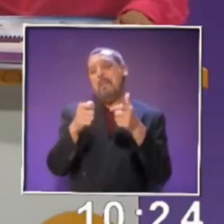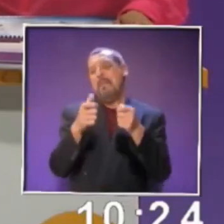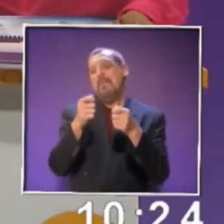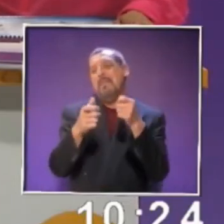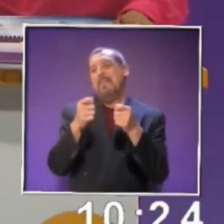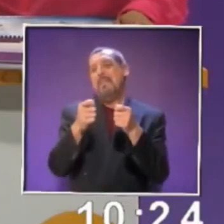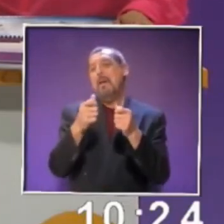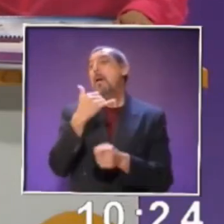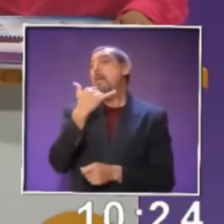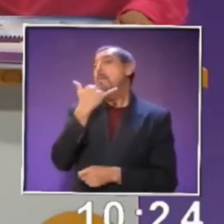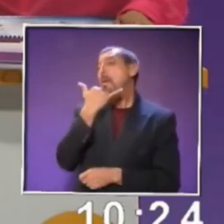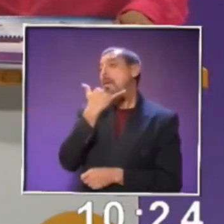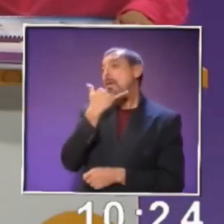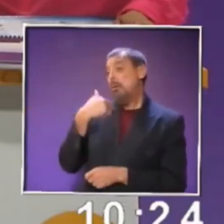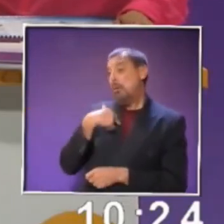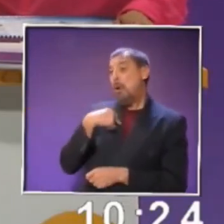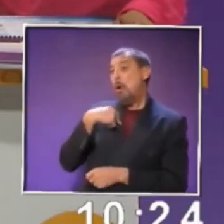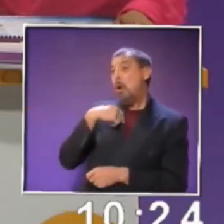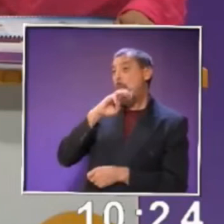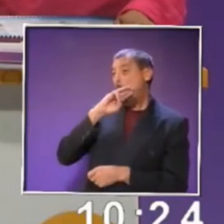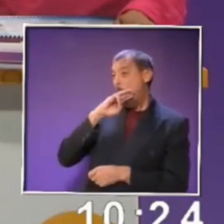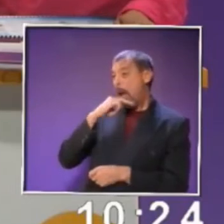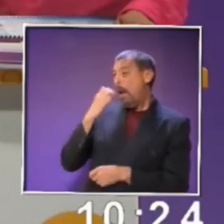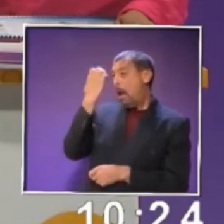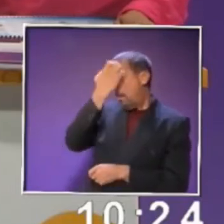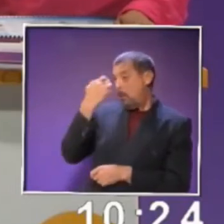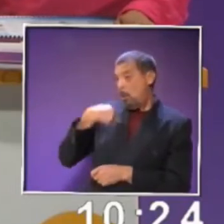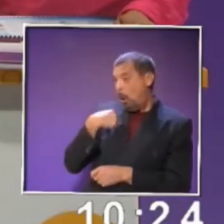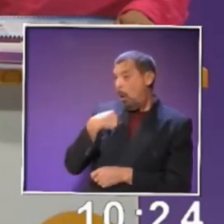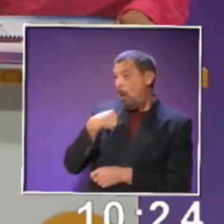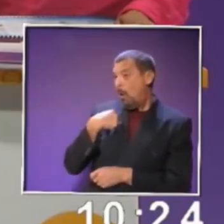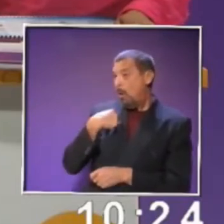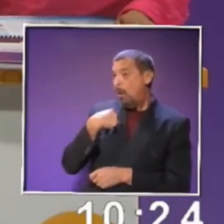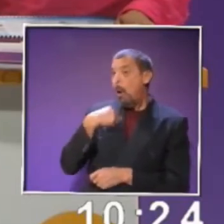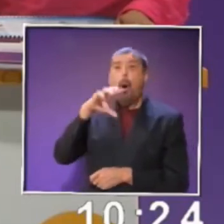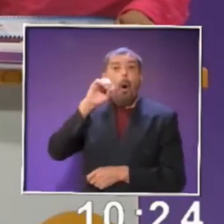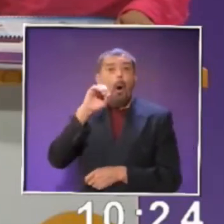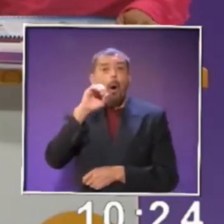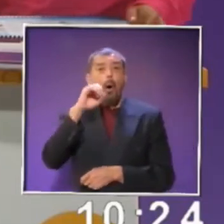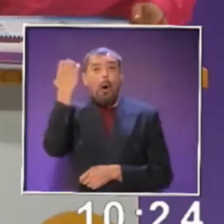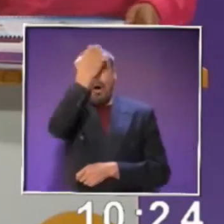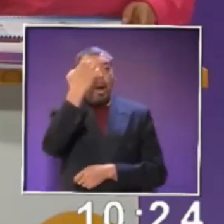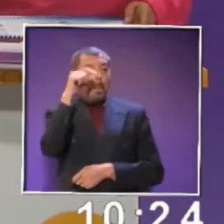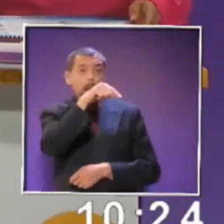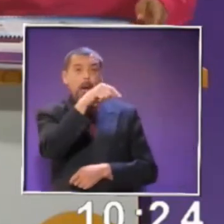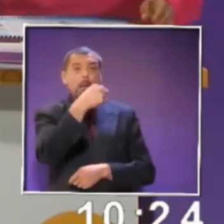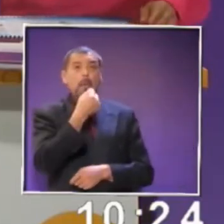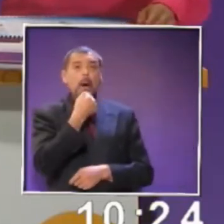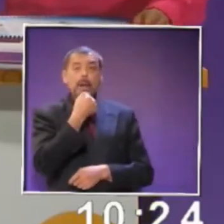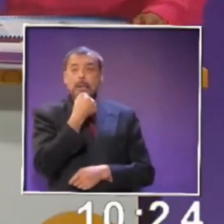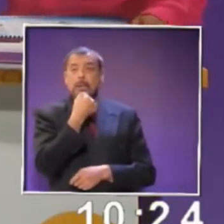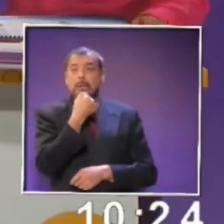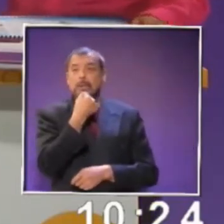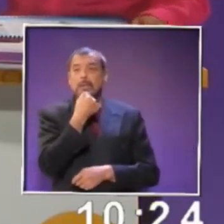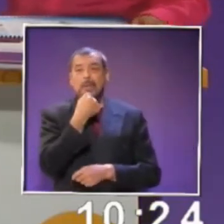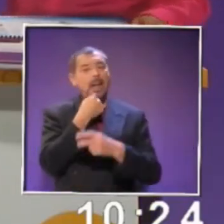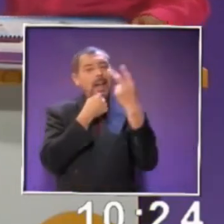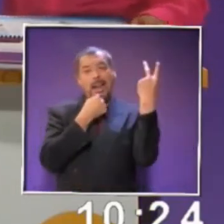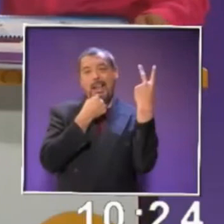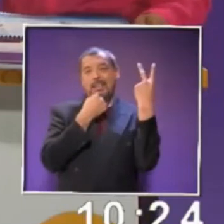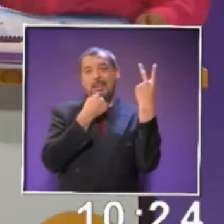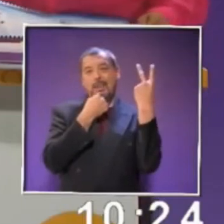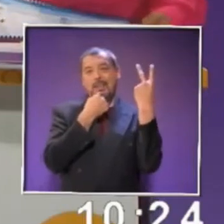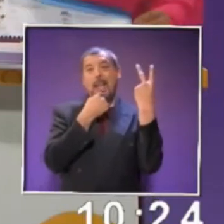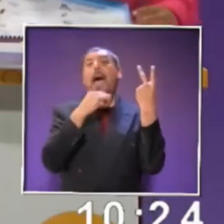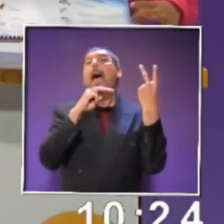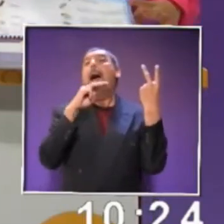¿me voy a evaluar yo como mamá o nada más voy a evaluar al niño? Bueno, son dos evaluaciones, que es para el niño y es para la madre